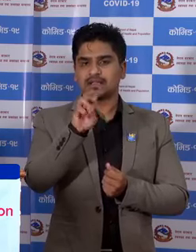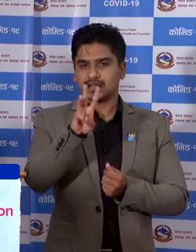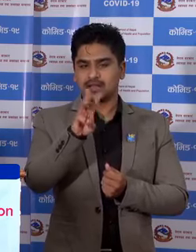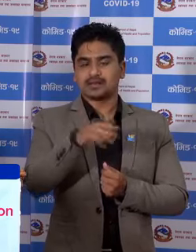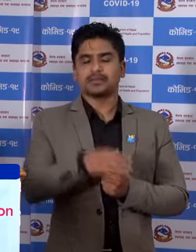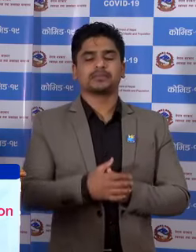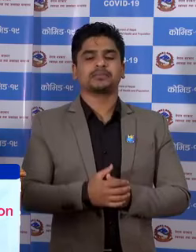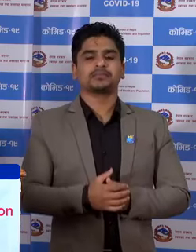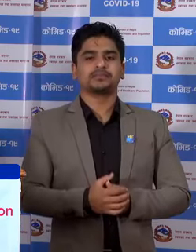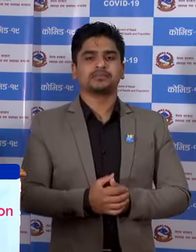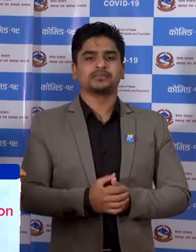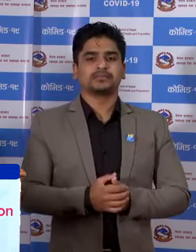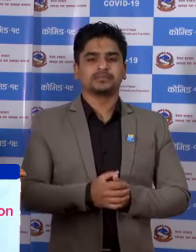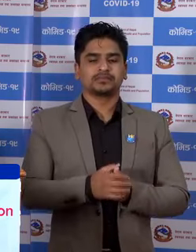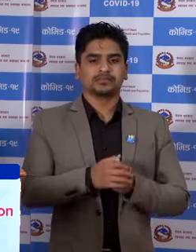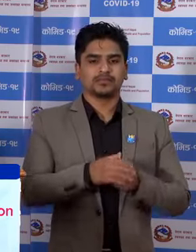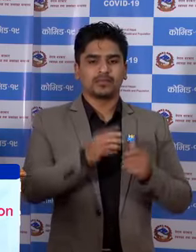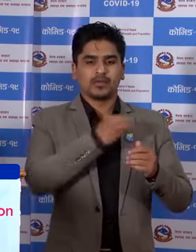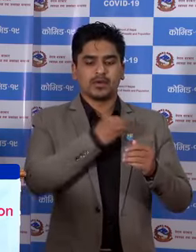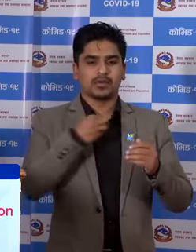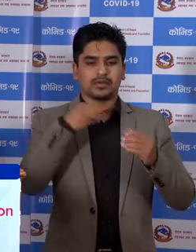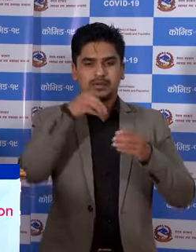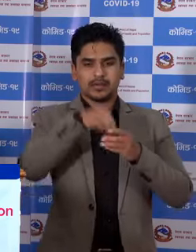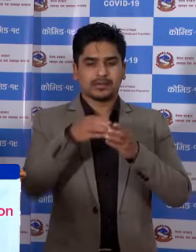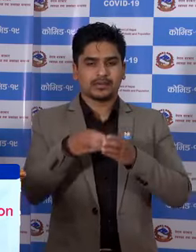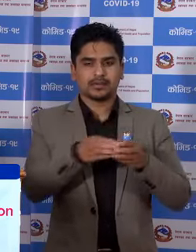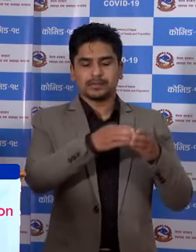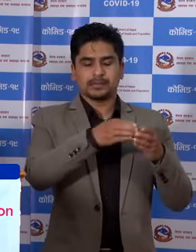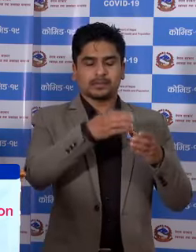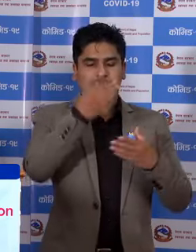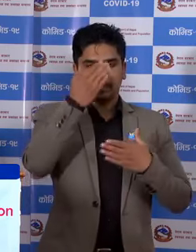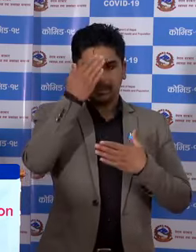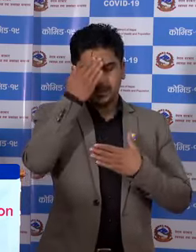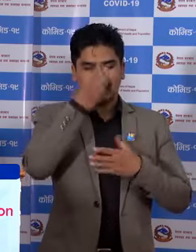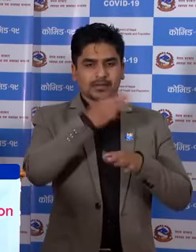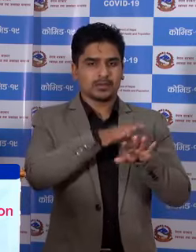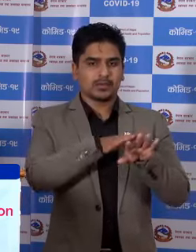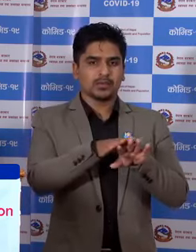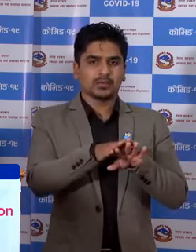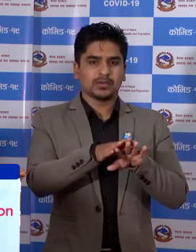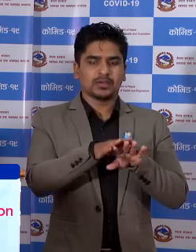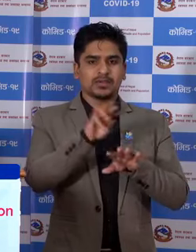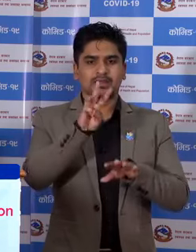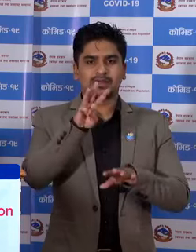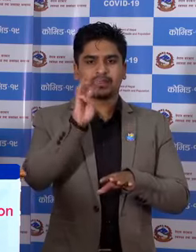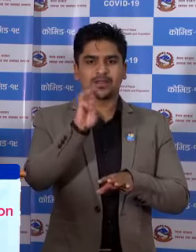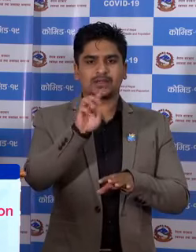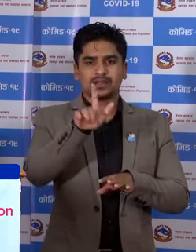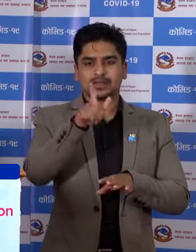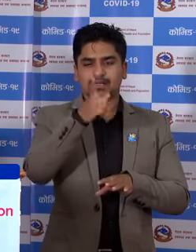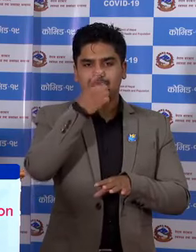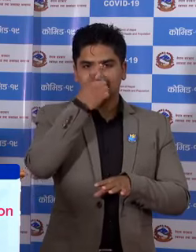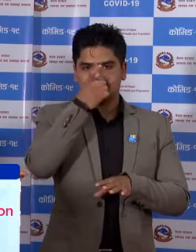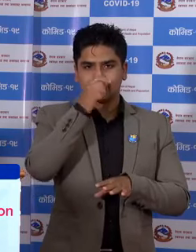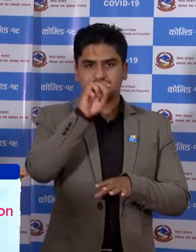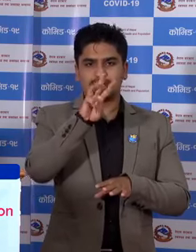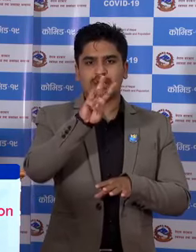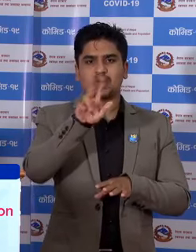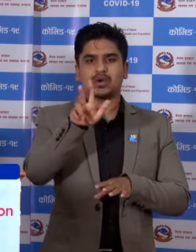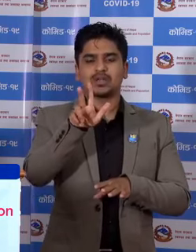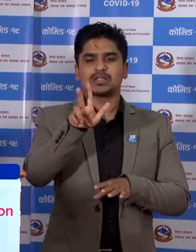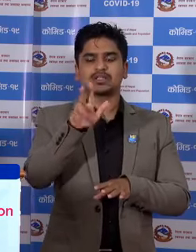रा आईसोलेशन मा रहेका संक्रमीत अरको संख्या 3738